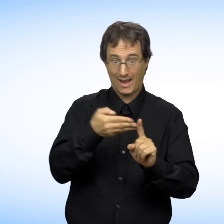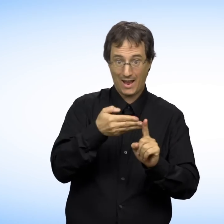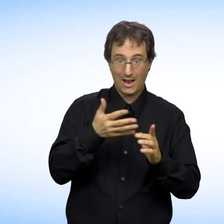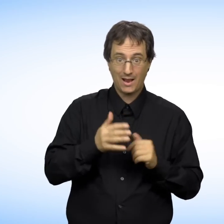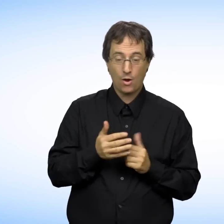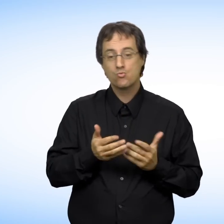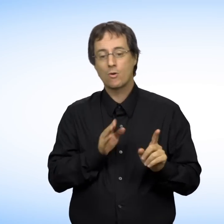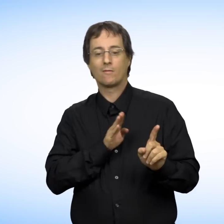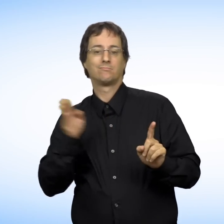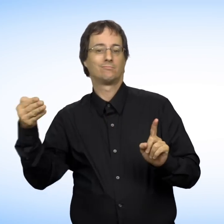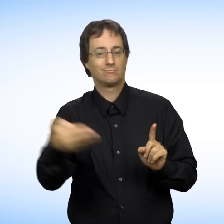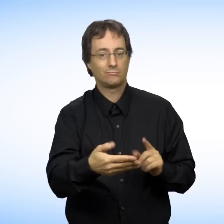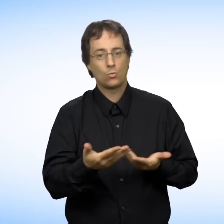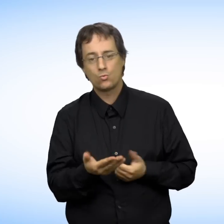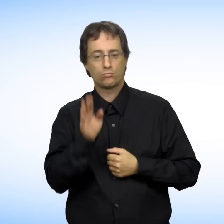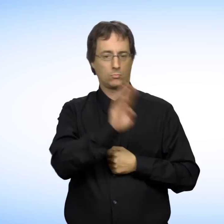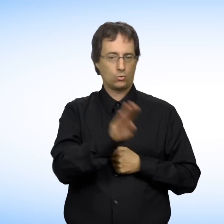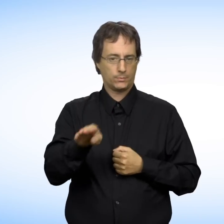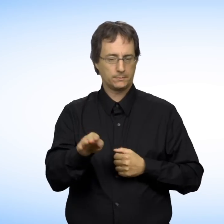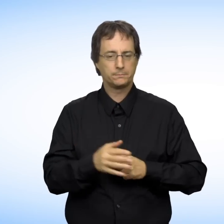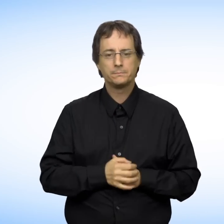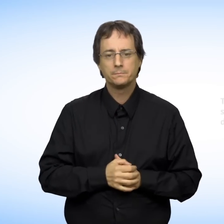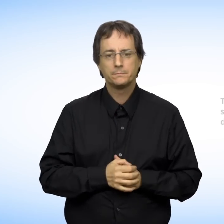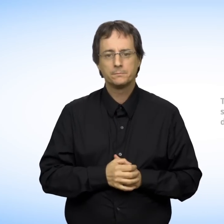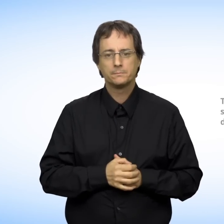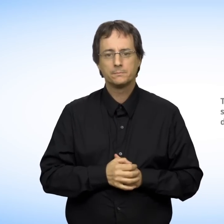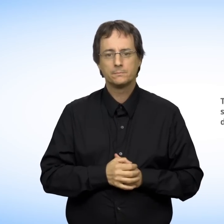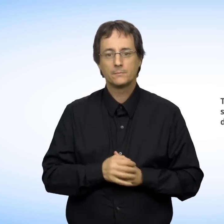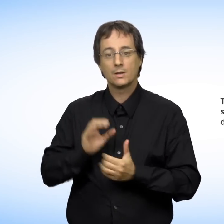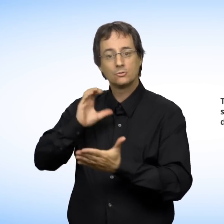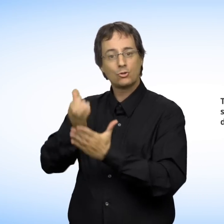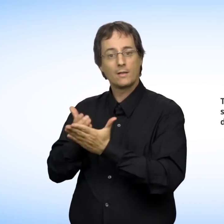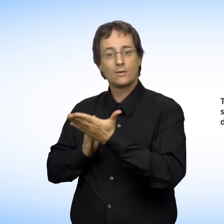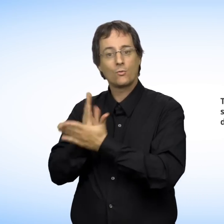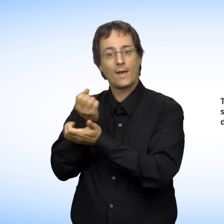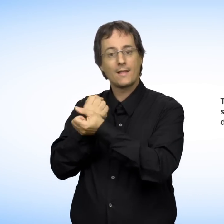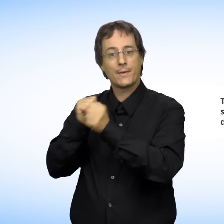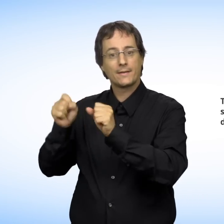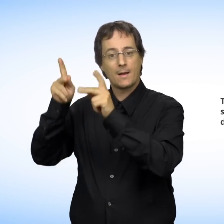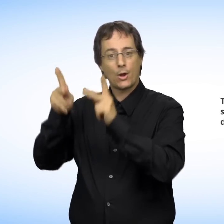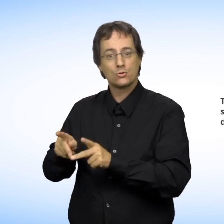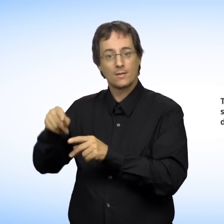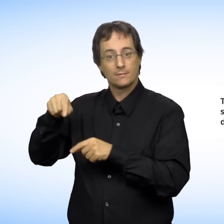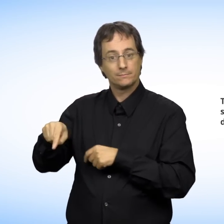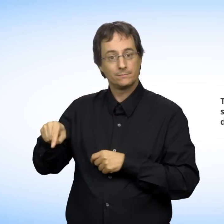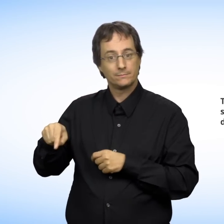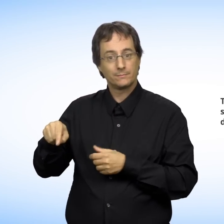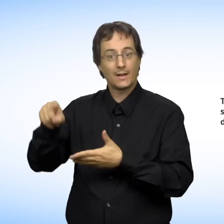Direct, indirect, systémique. Tous les types de discrimination sont interdits par